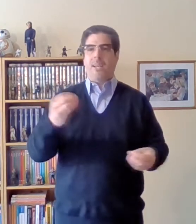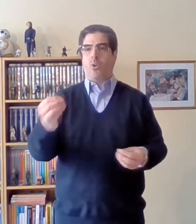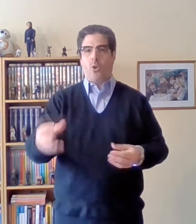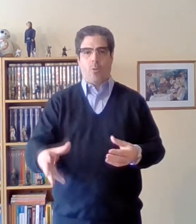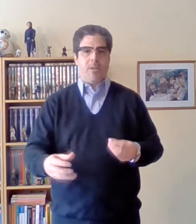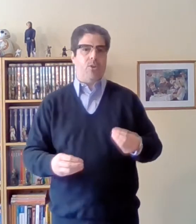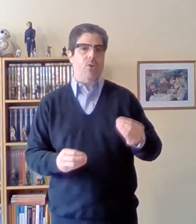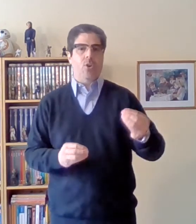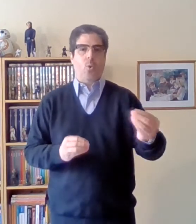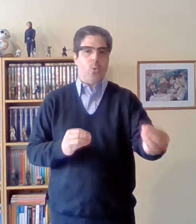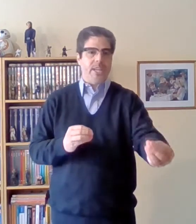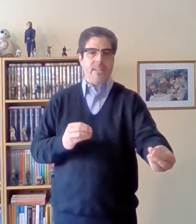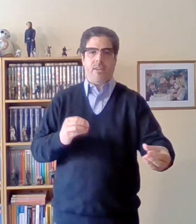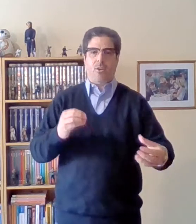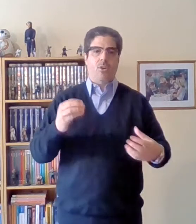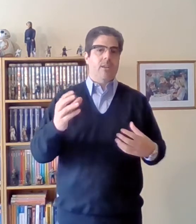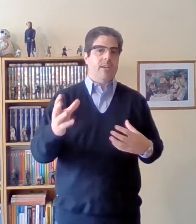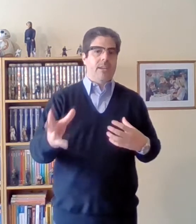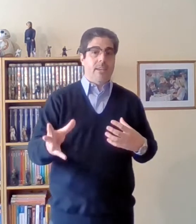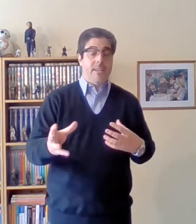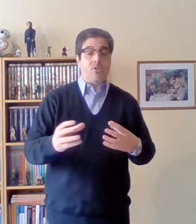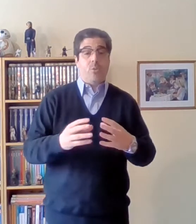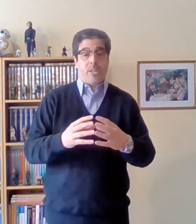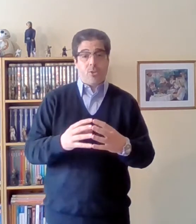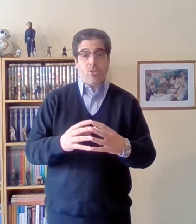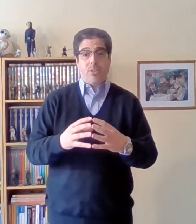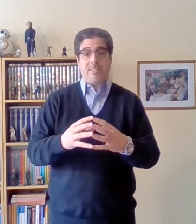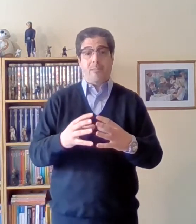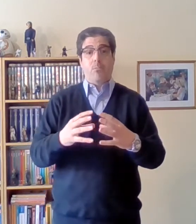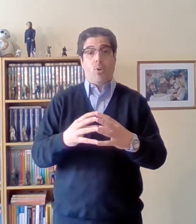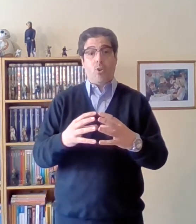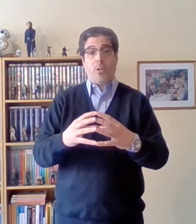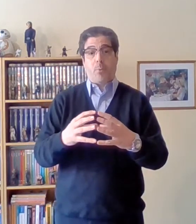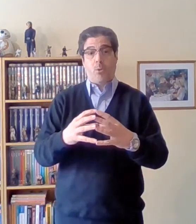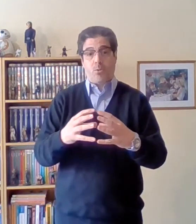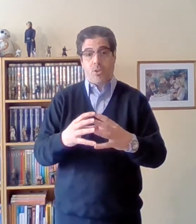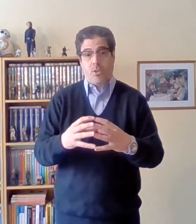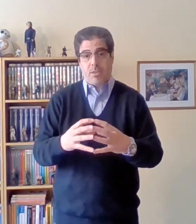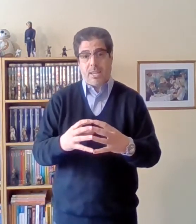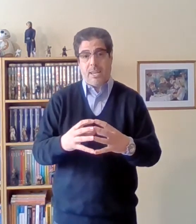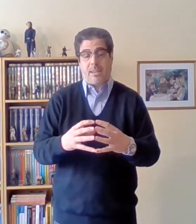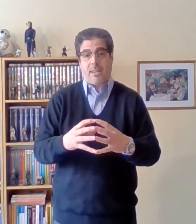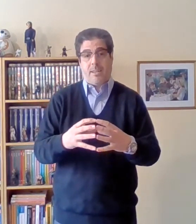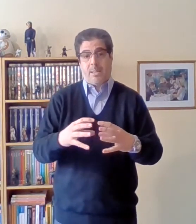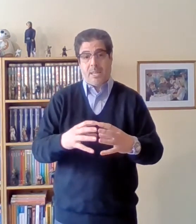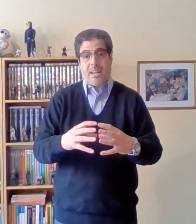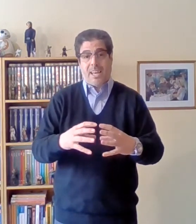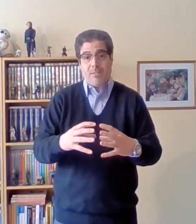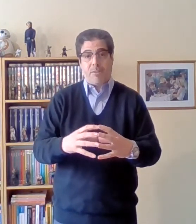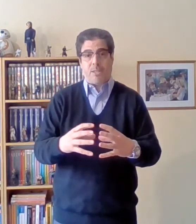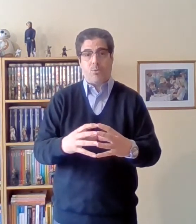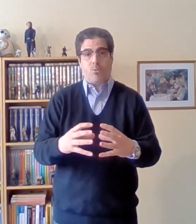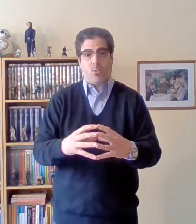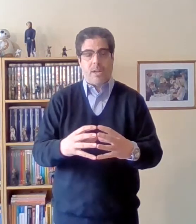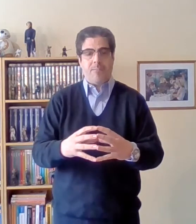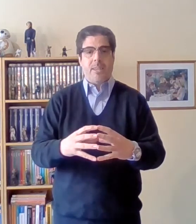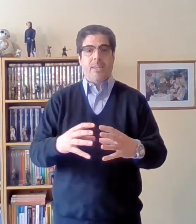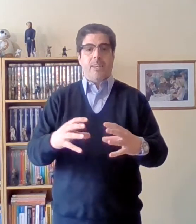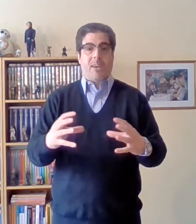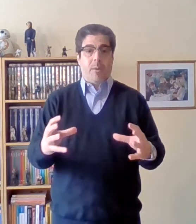económico, jurídico, y sobre todo de ese modo de producción, que es el que está en la infraestructura, que va